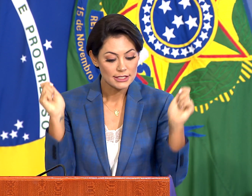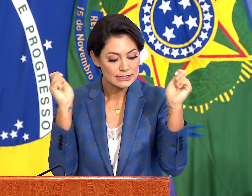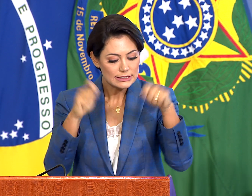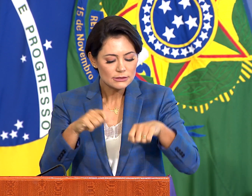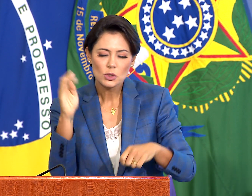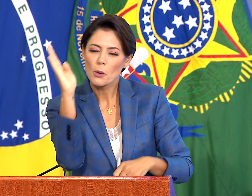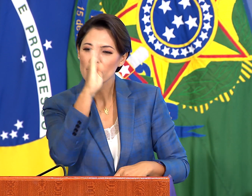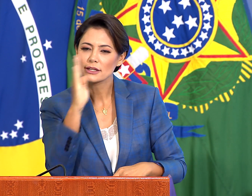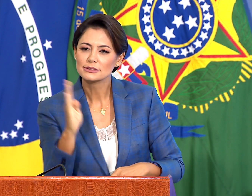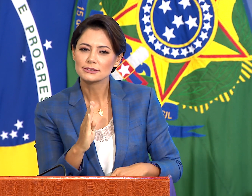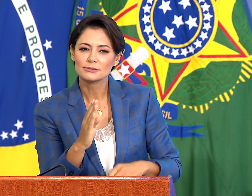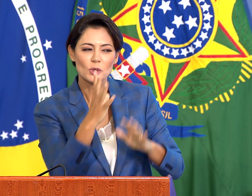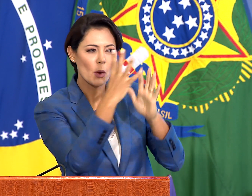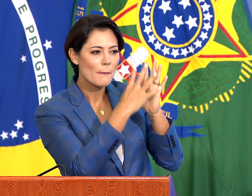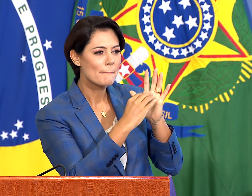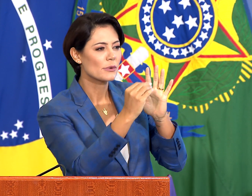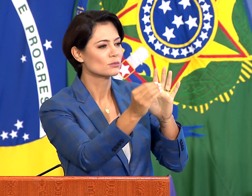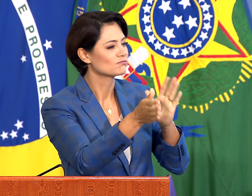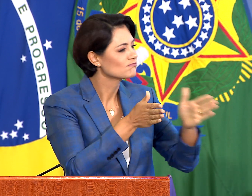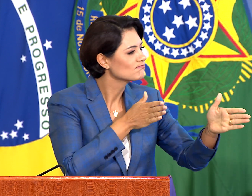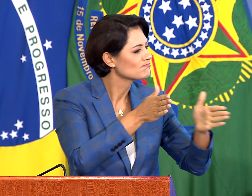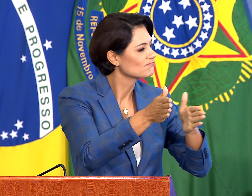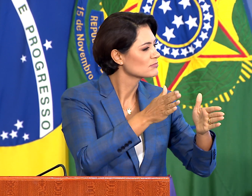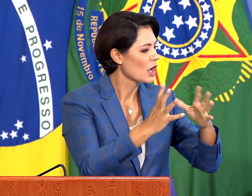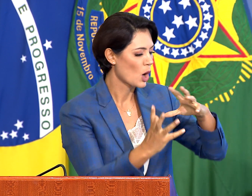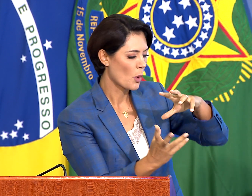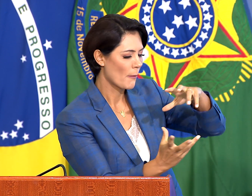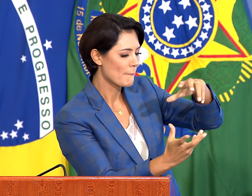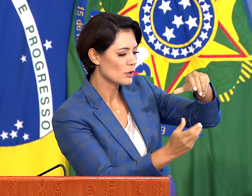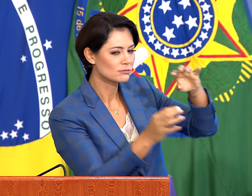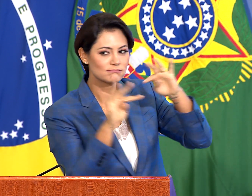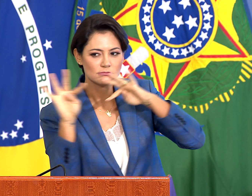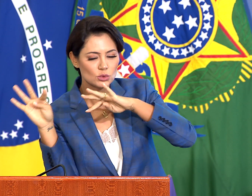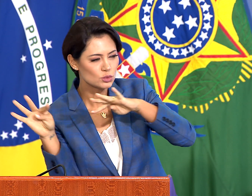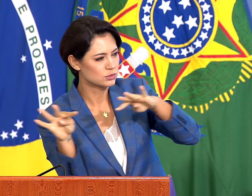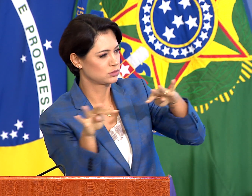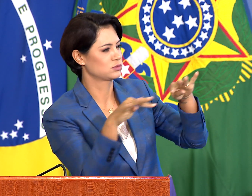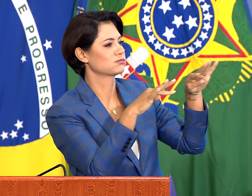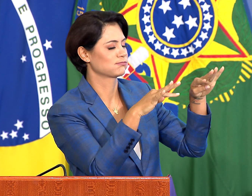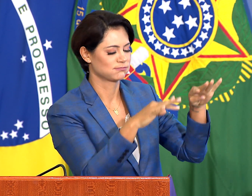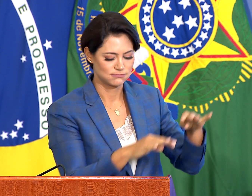É possível sermos exemplo de acessibilidade para o mundo.